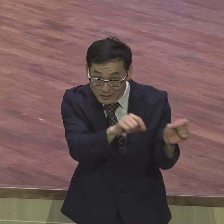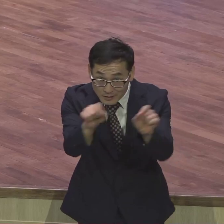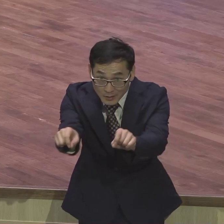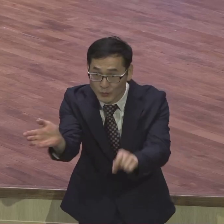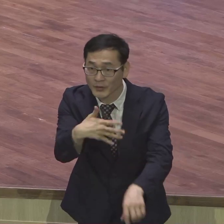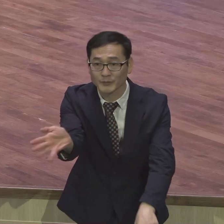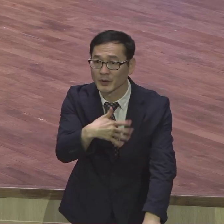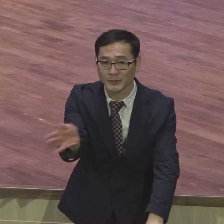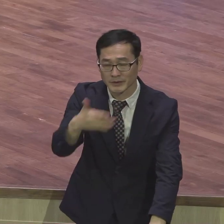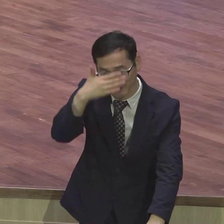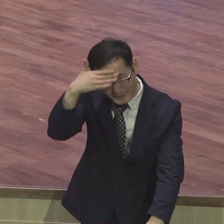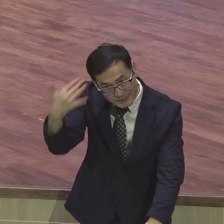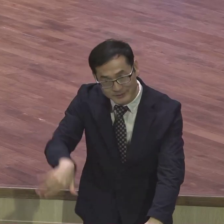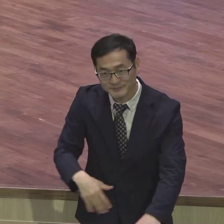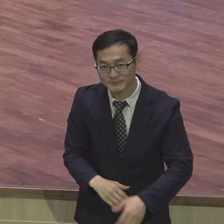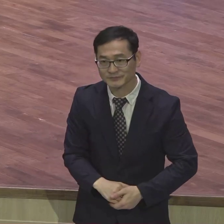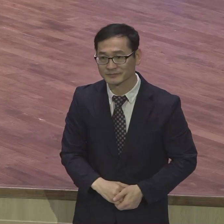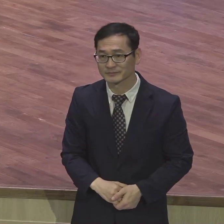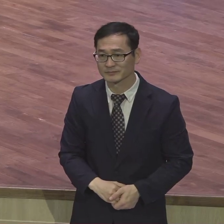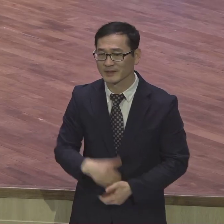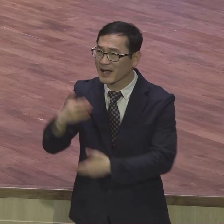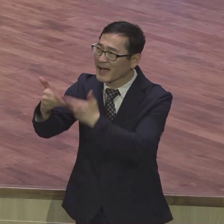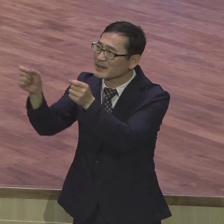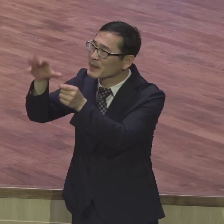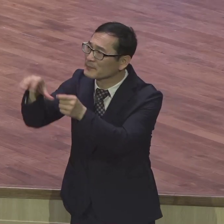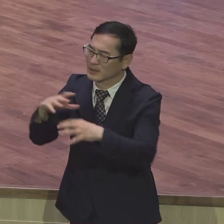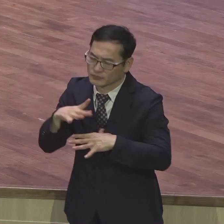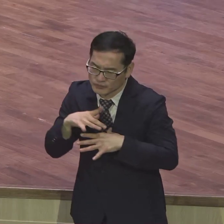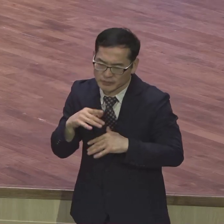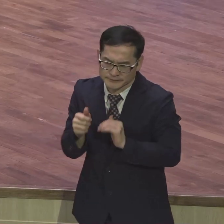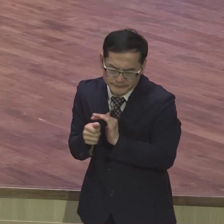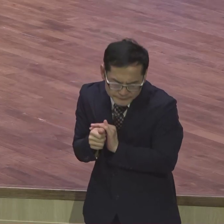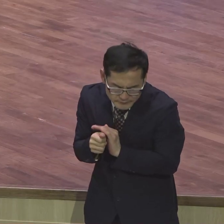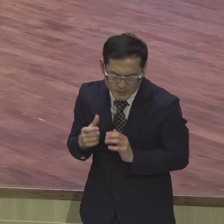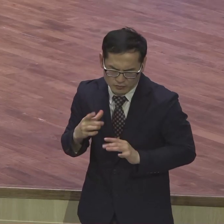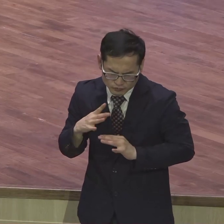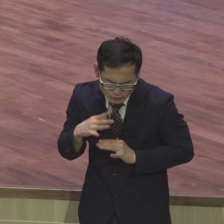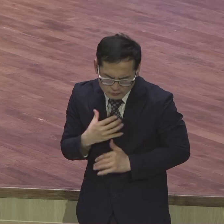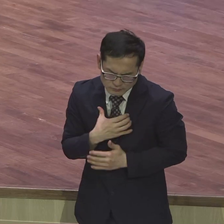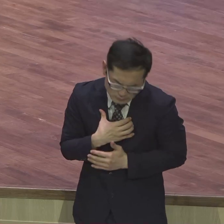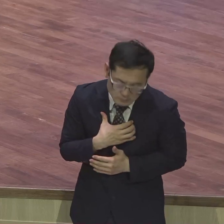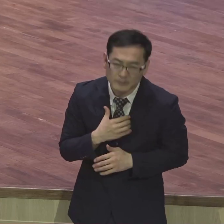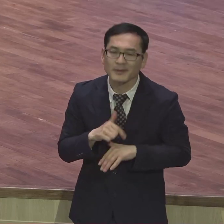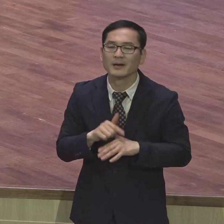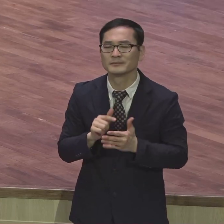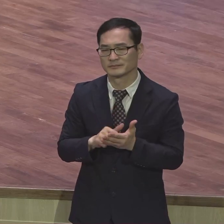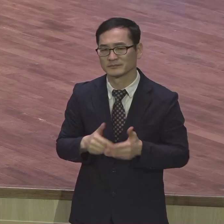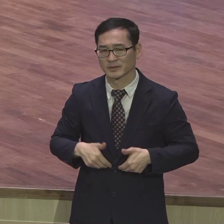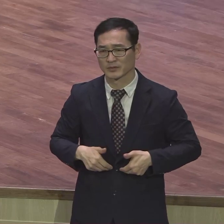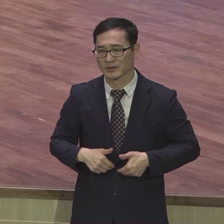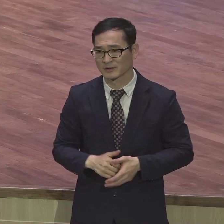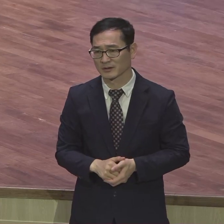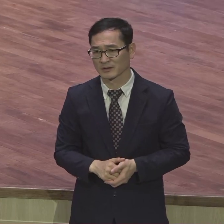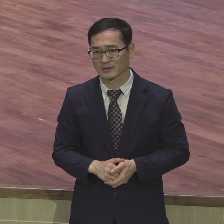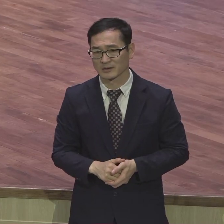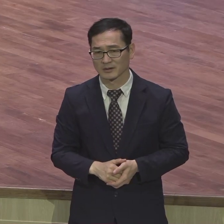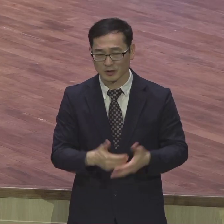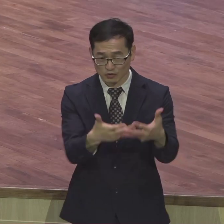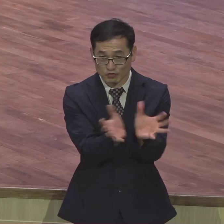하나님 앞에 두렵고 떨림으로 해야지 기도하면서 하나님이요 구역 인도 갈 때도 구역장은요 그걸 20년 30년 40년 했다